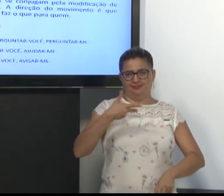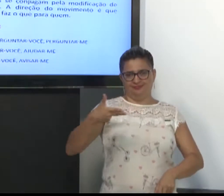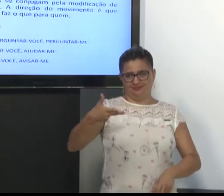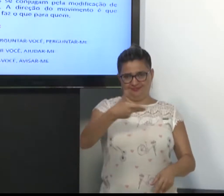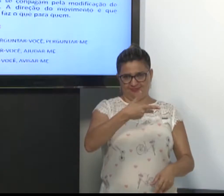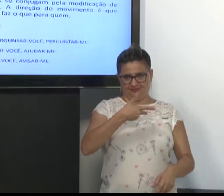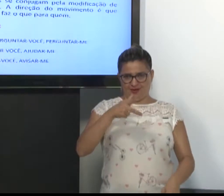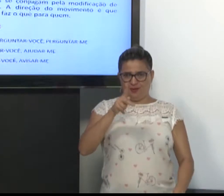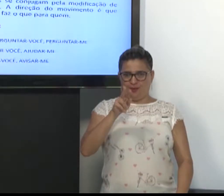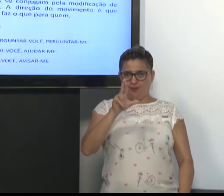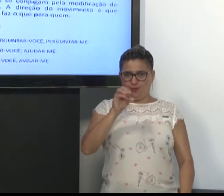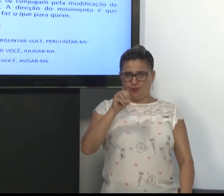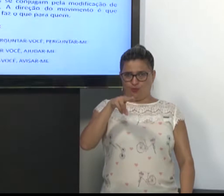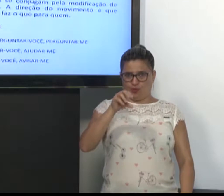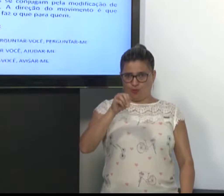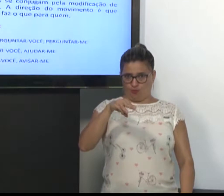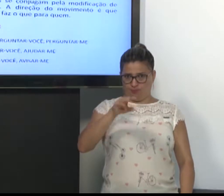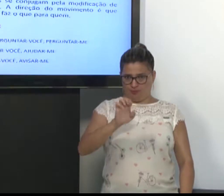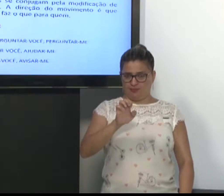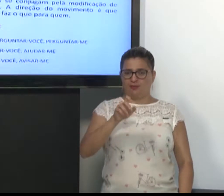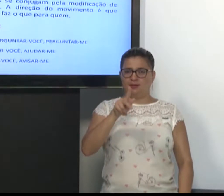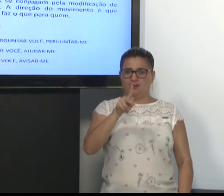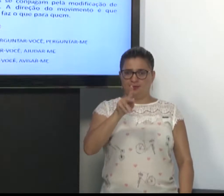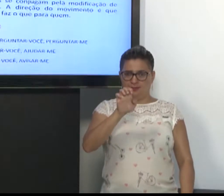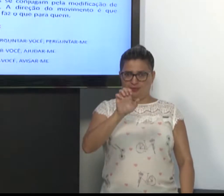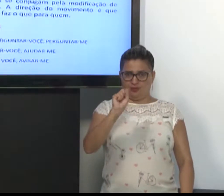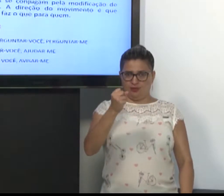Então, já está incorporado o pronome pessoal.